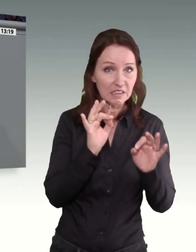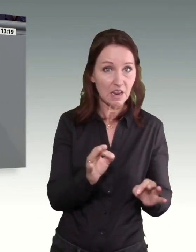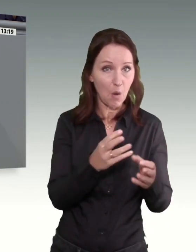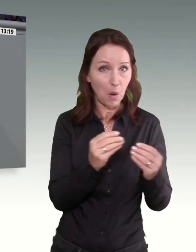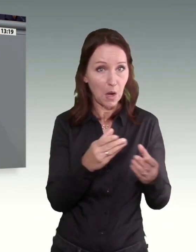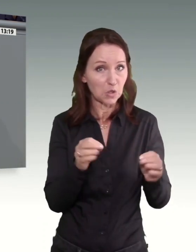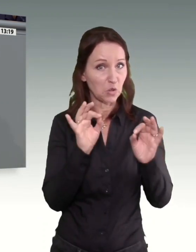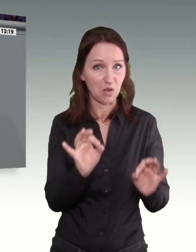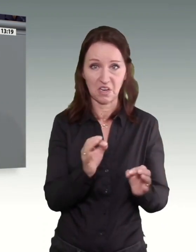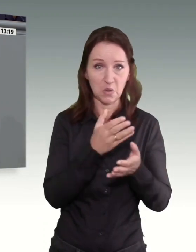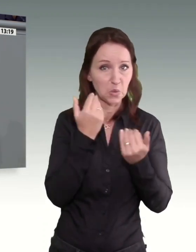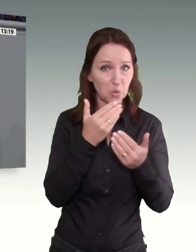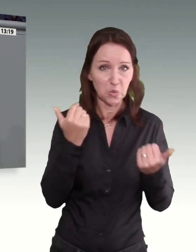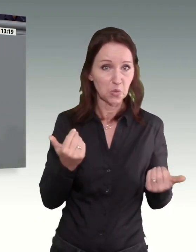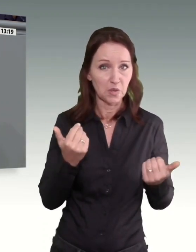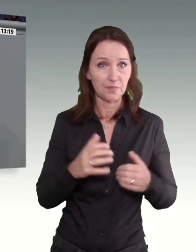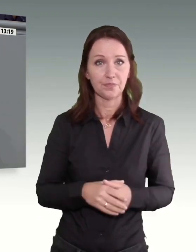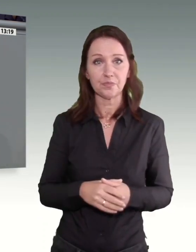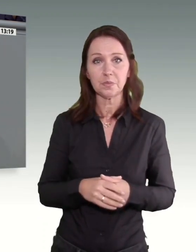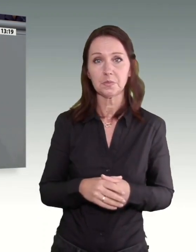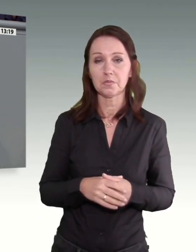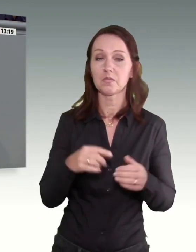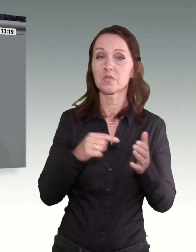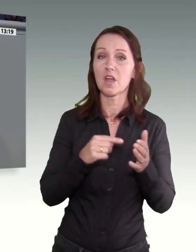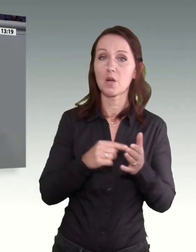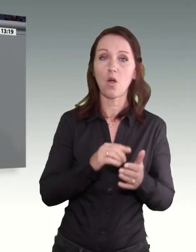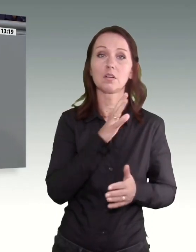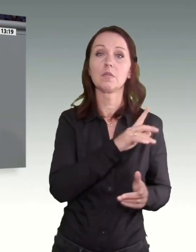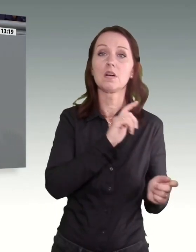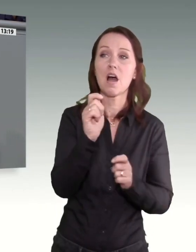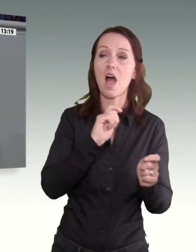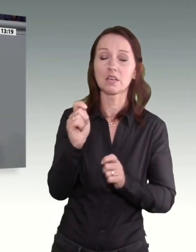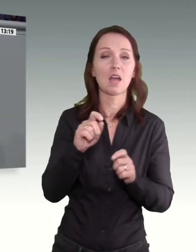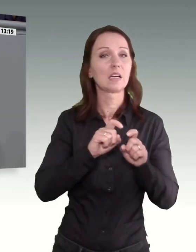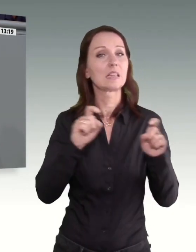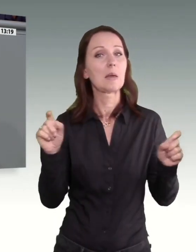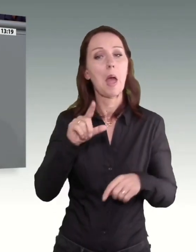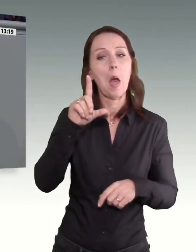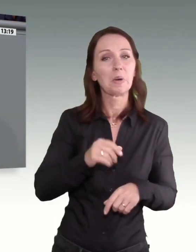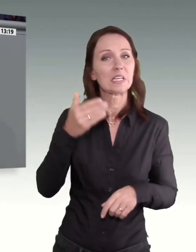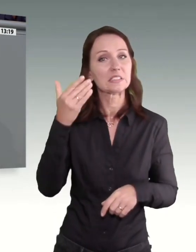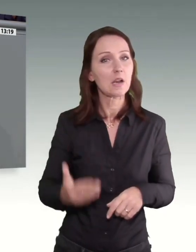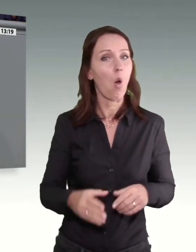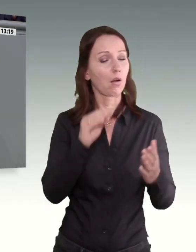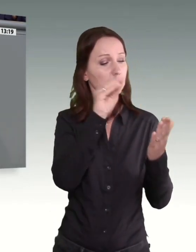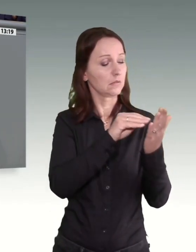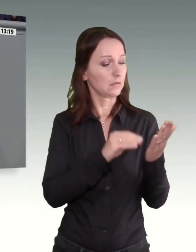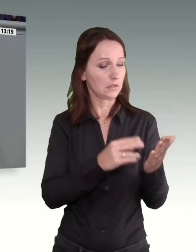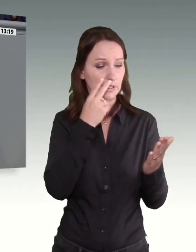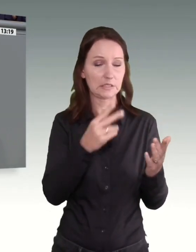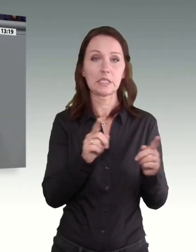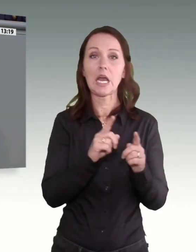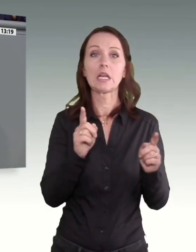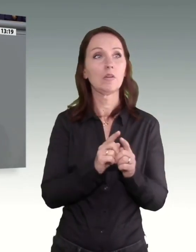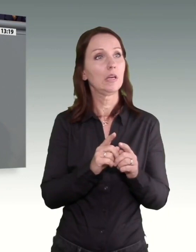Denn das, was in Ihren Anträgen rund um das Thema Mindestlohn vertreten, kommt einem großen Sprung nach vorn